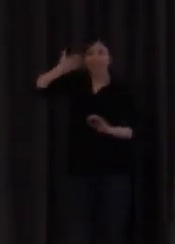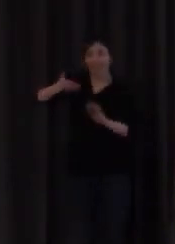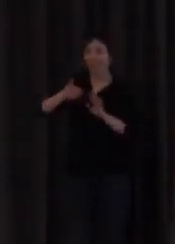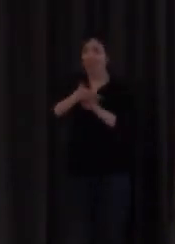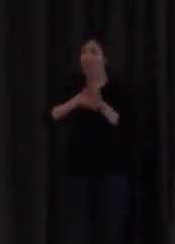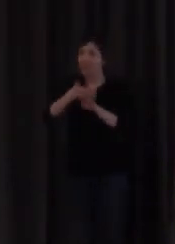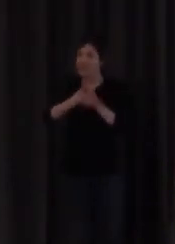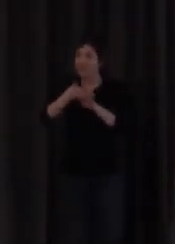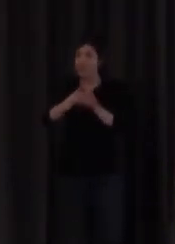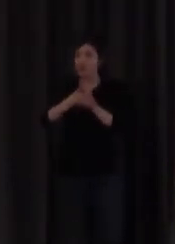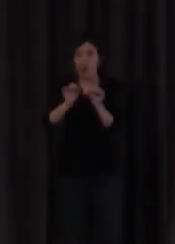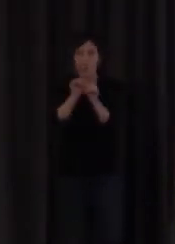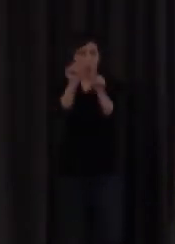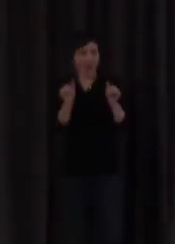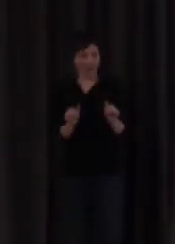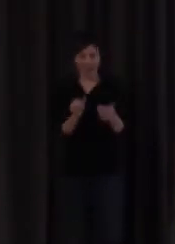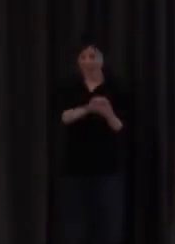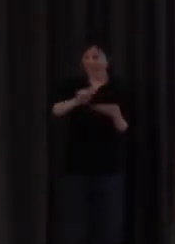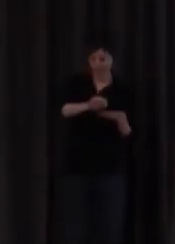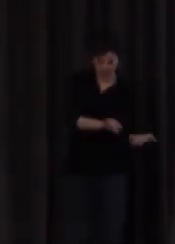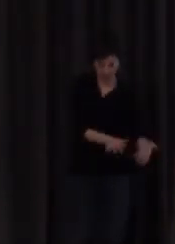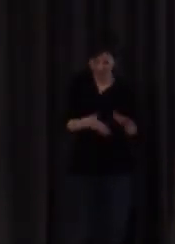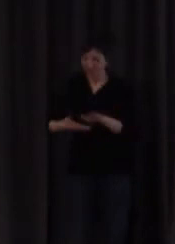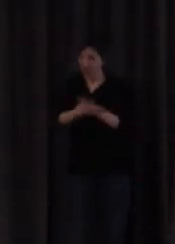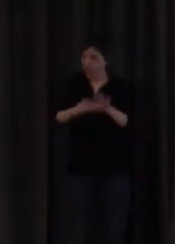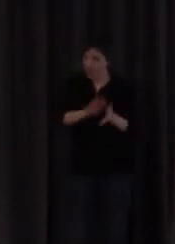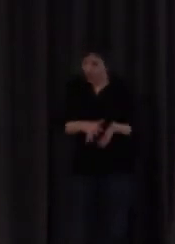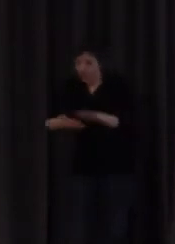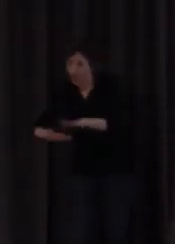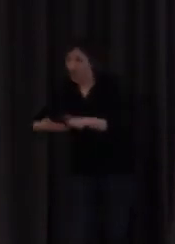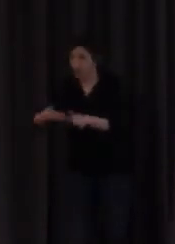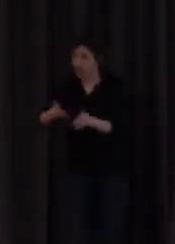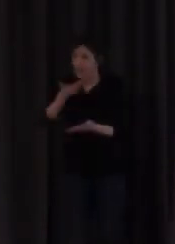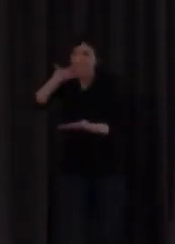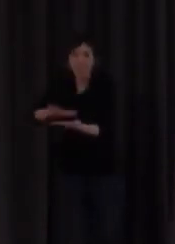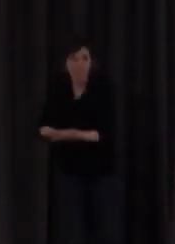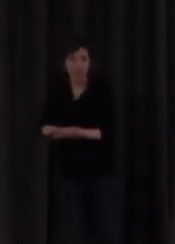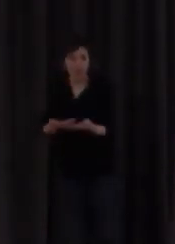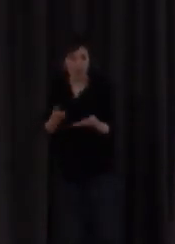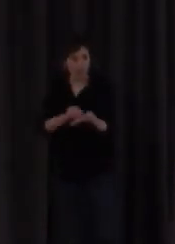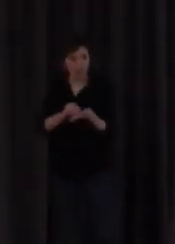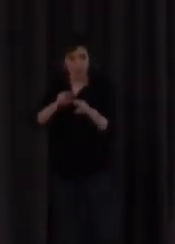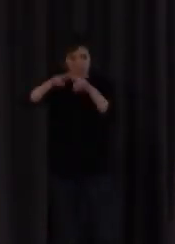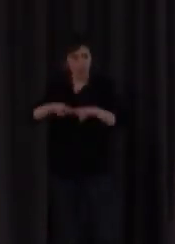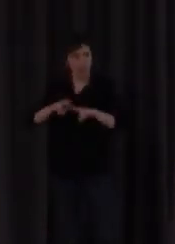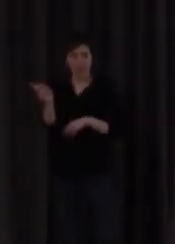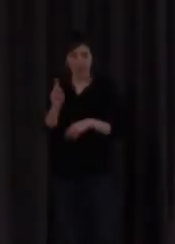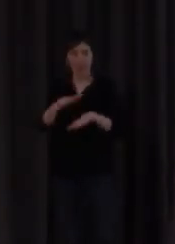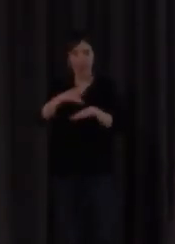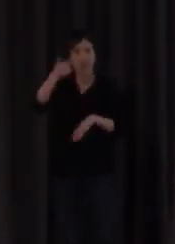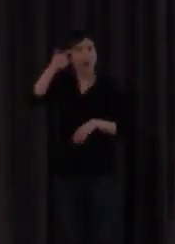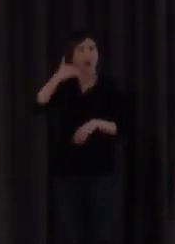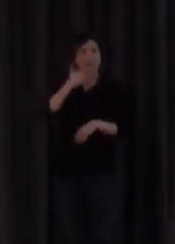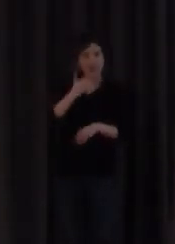la llengua de signes en la seva modalitat escrita no disposa de moltes oportunitats d'examen per a determinar el seu èxit